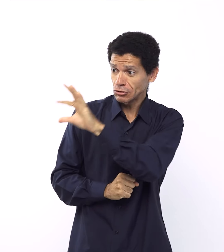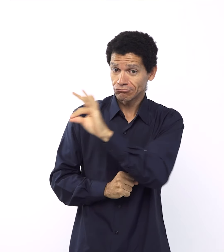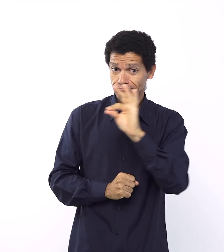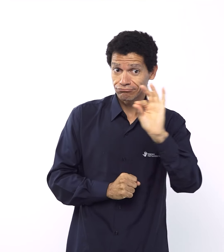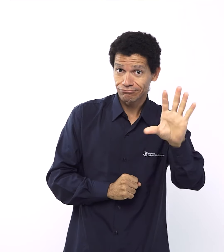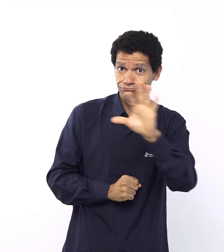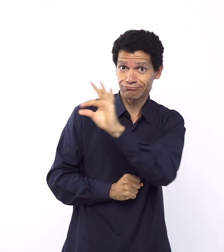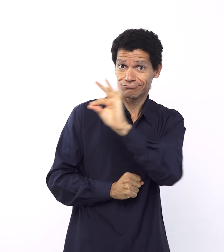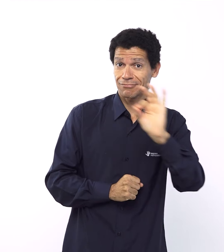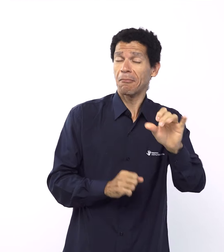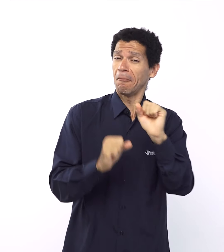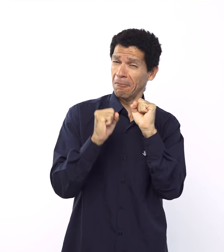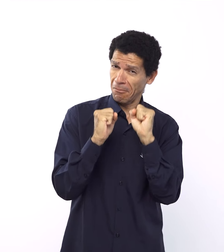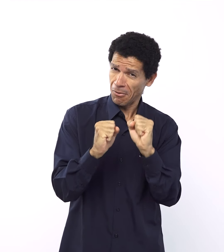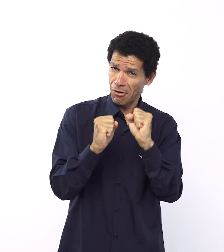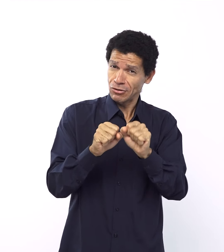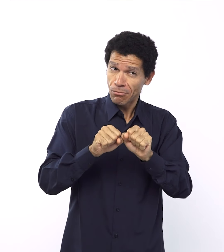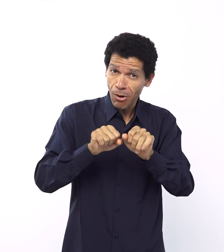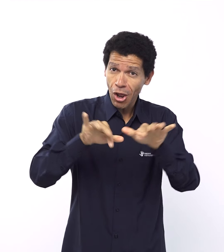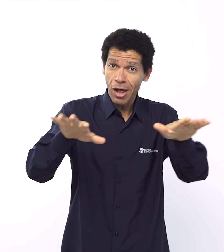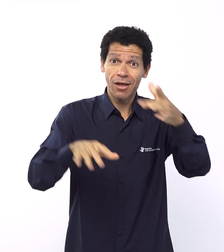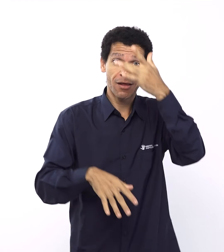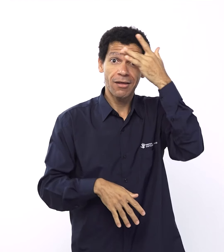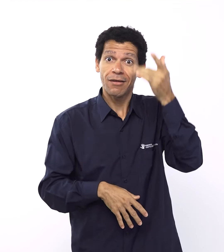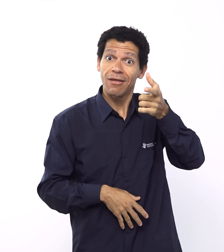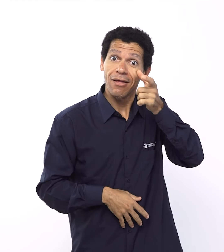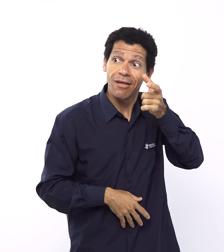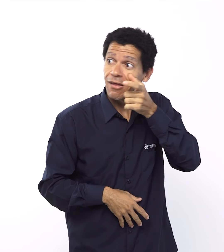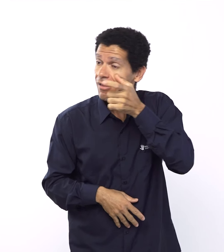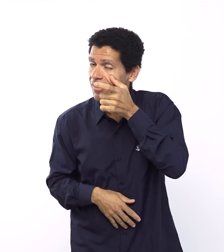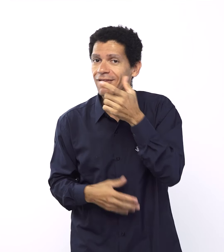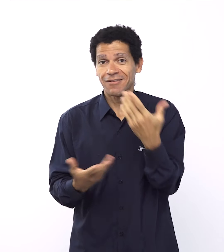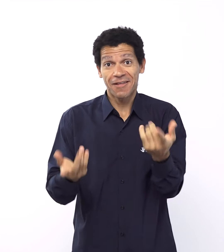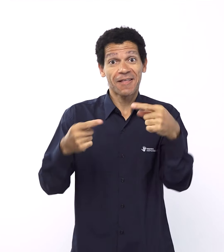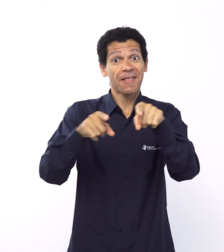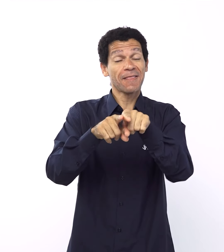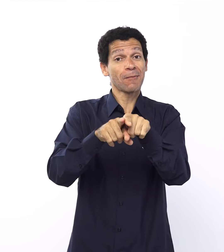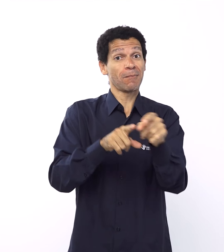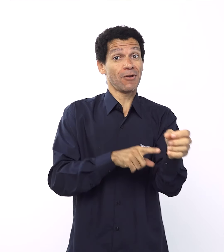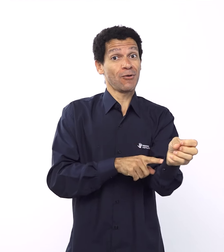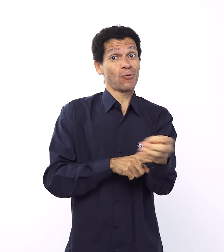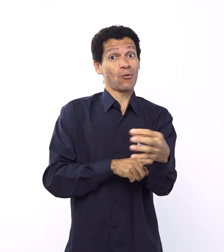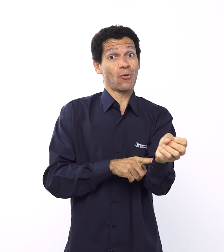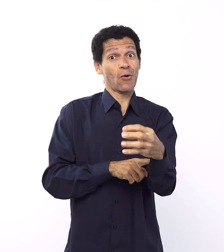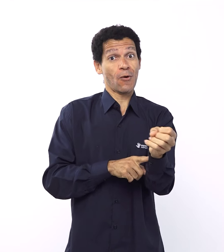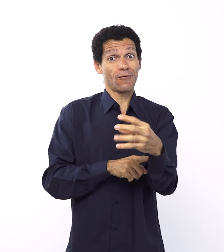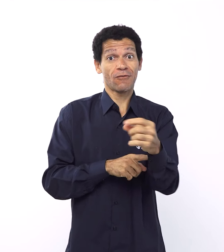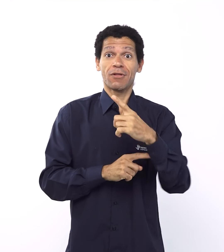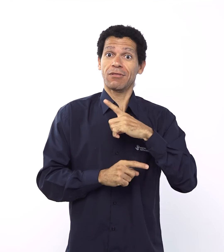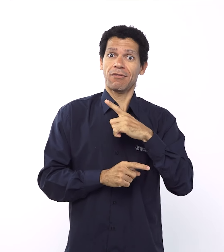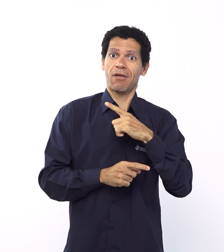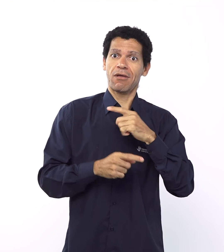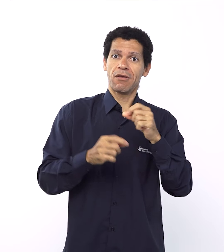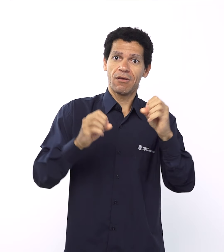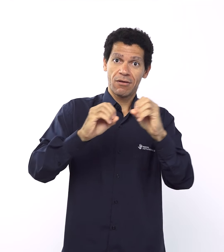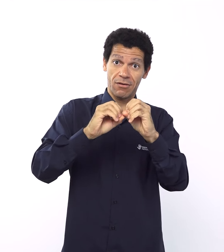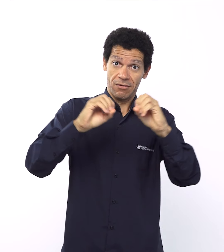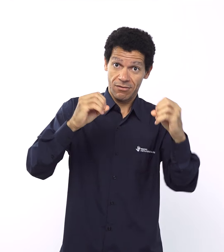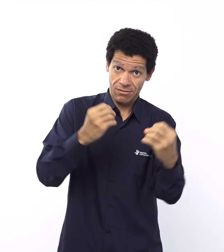Nós estamos disponibilizando para você o programa em PowerPoint e estamos disponibilizando também em Word. Você quer